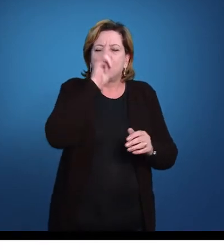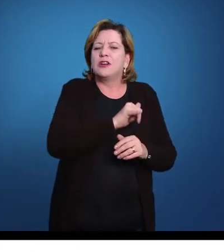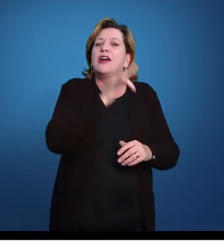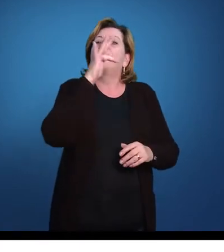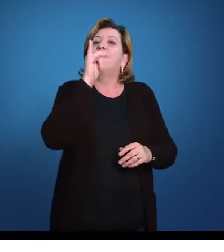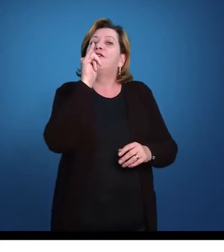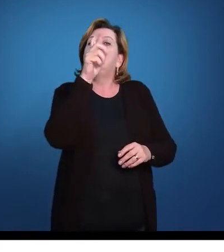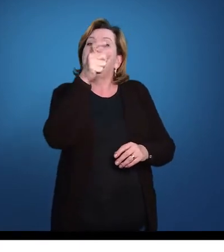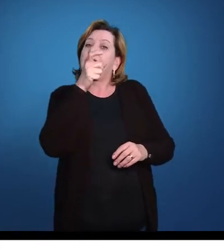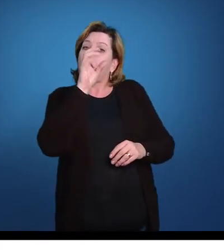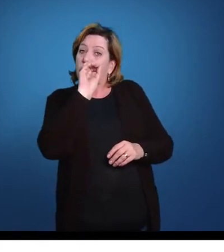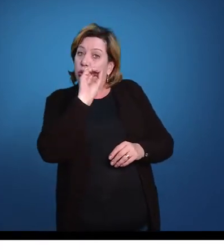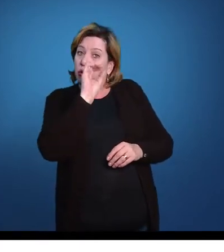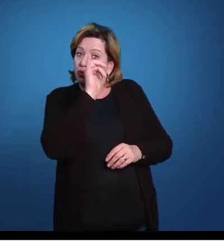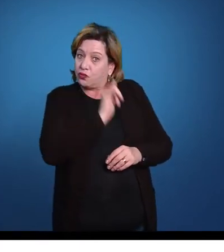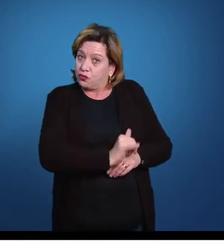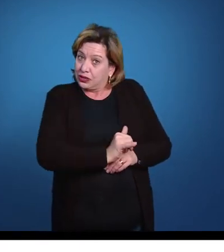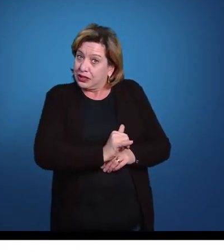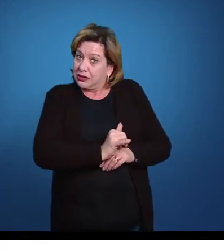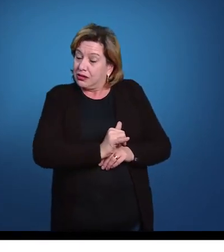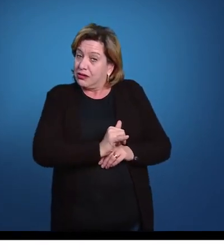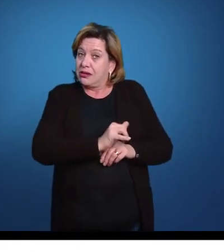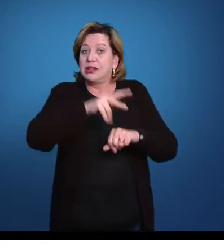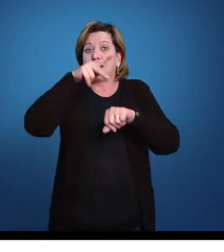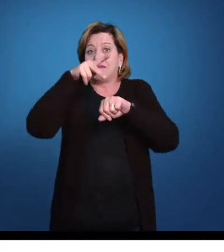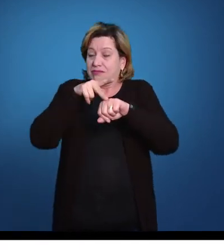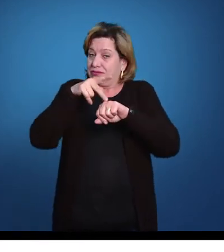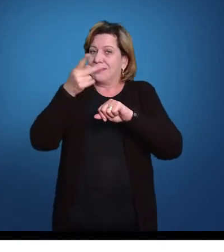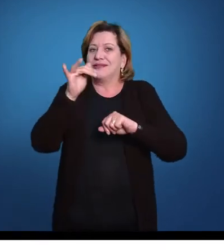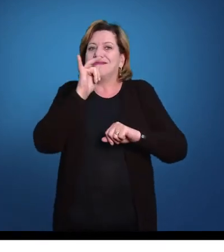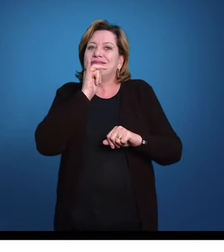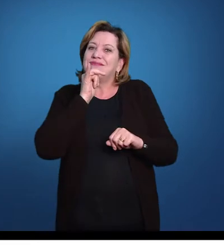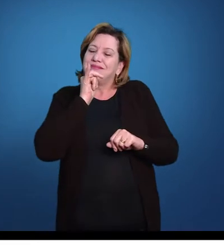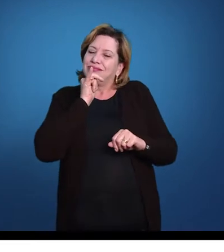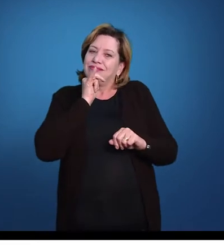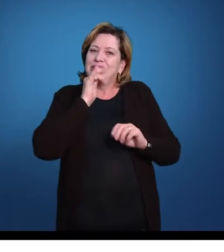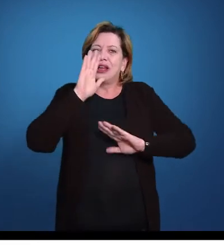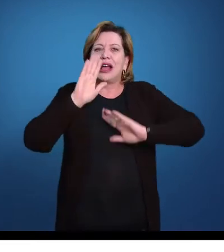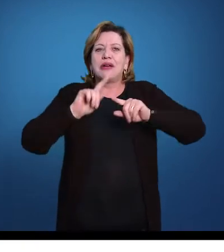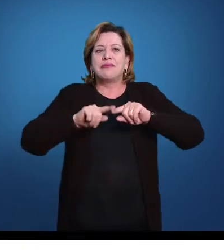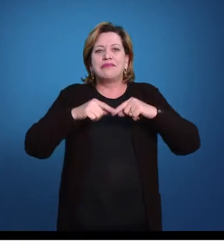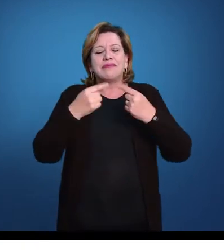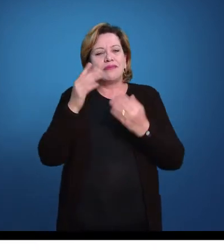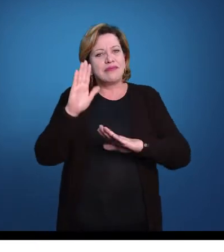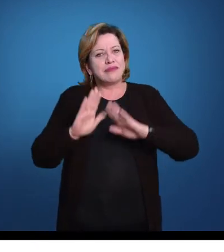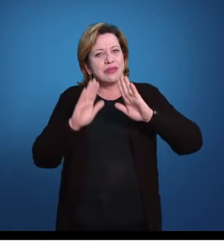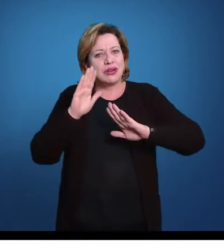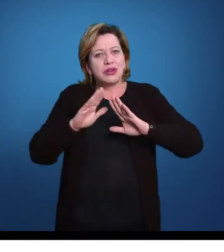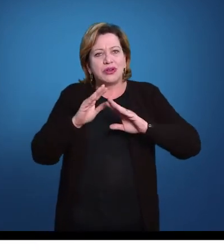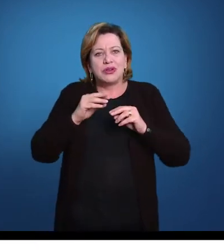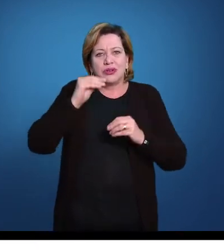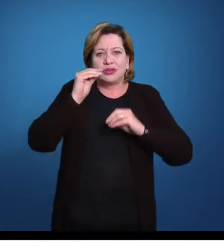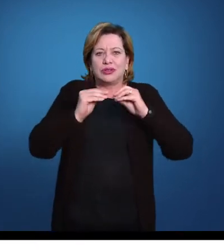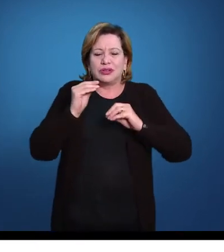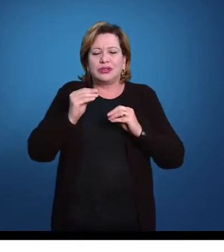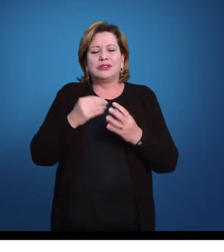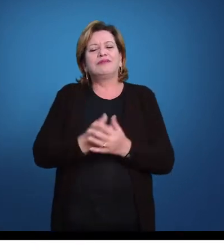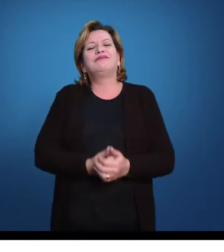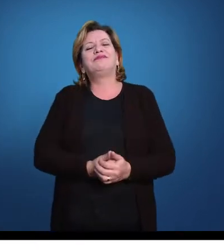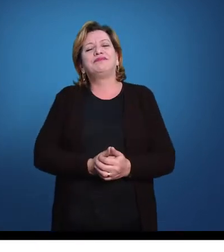principalmente em substratos consolidados, mas também algumas espécies em substratos não consolidados. Uma coisa que